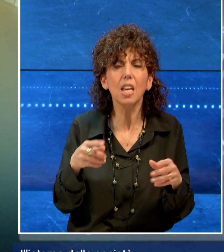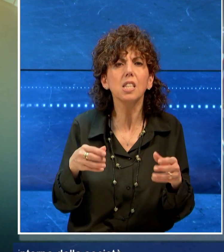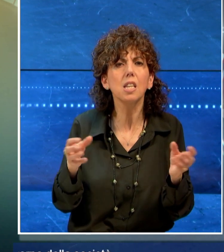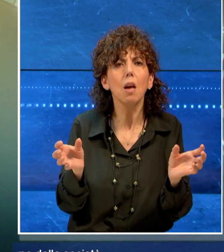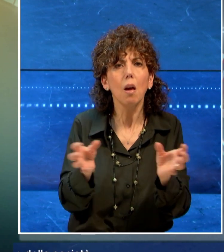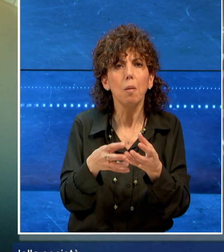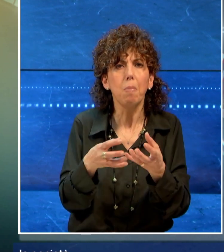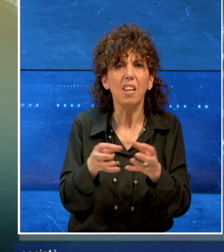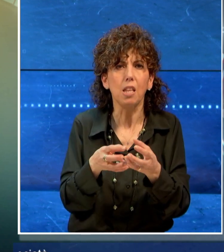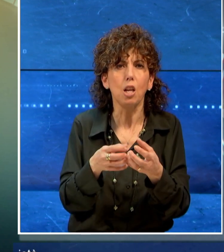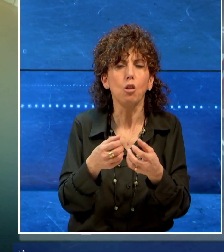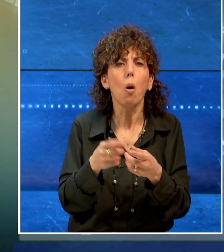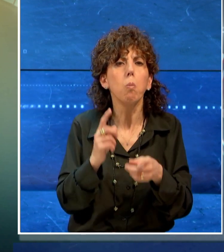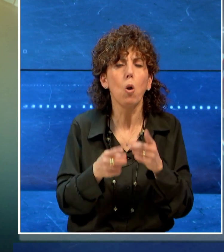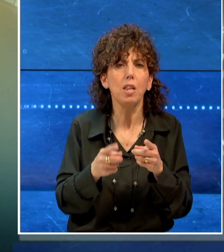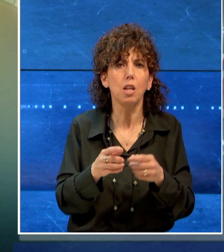politico.